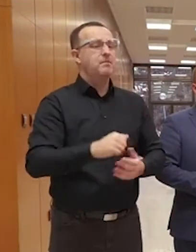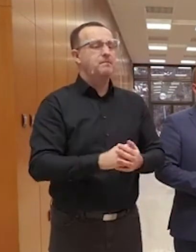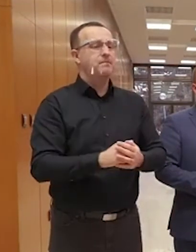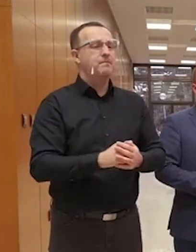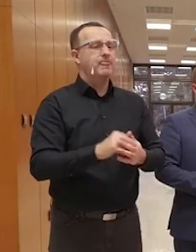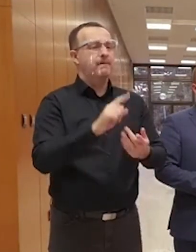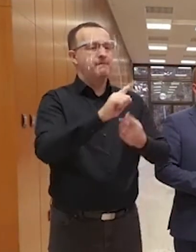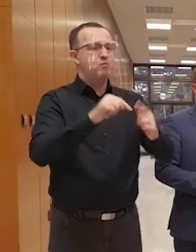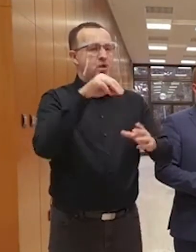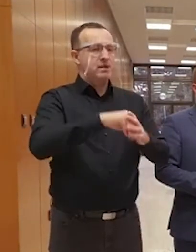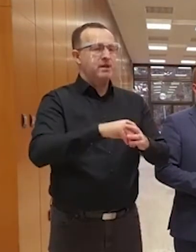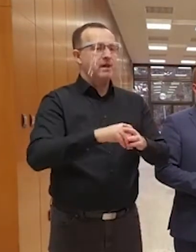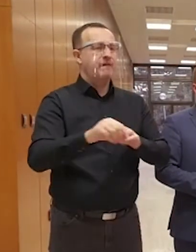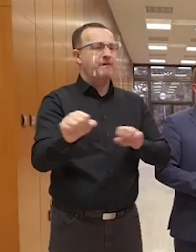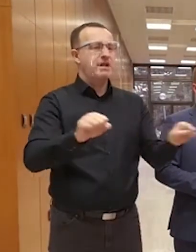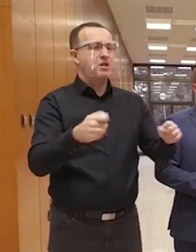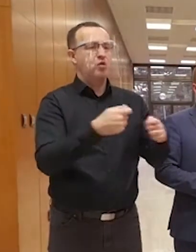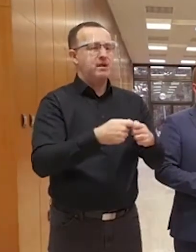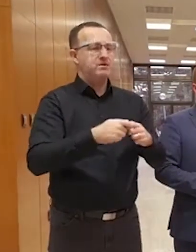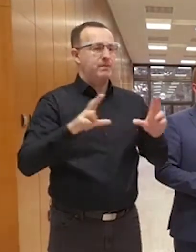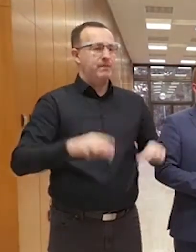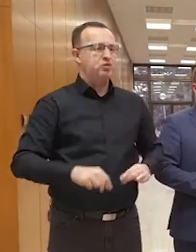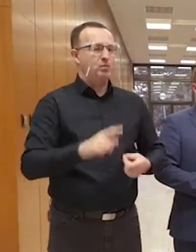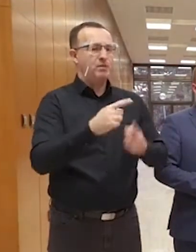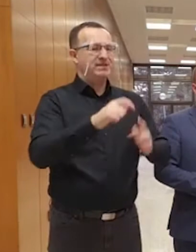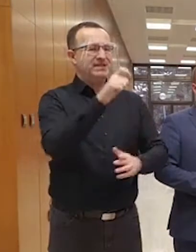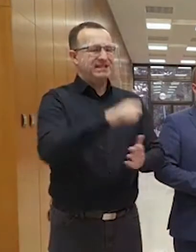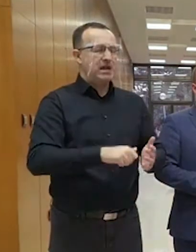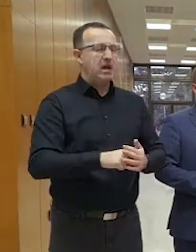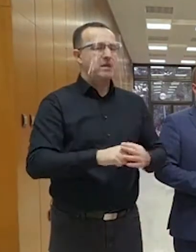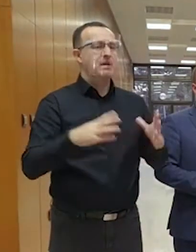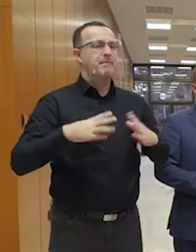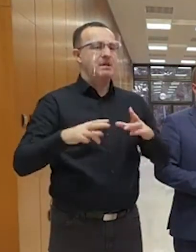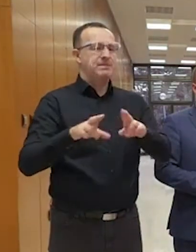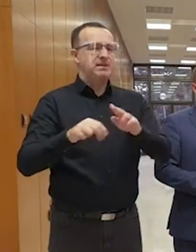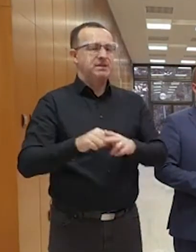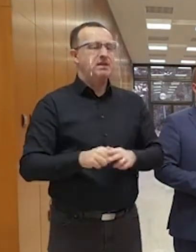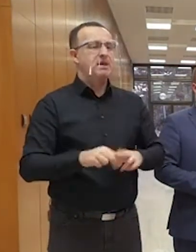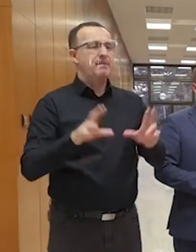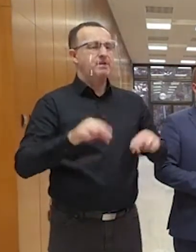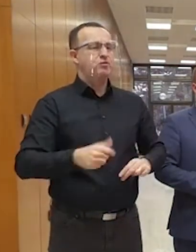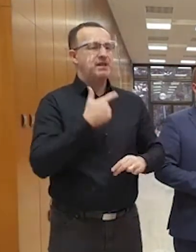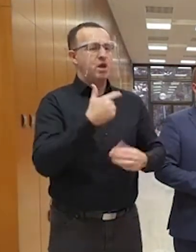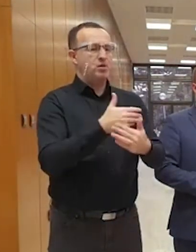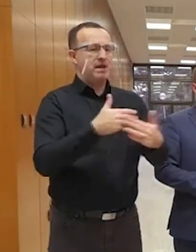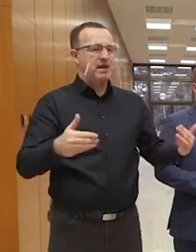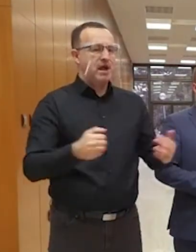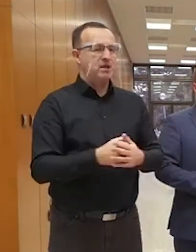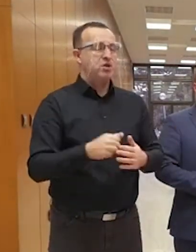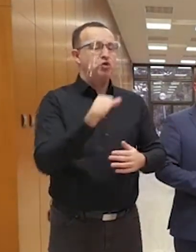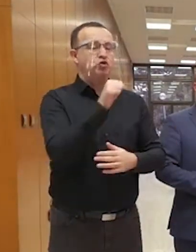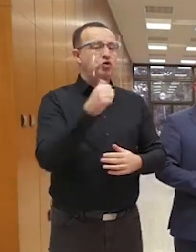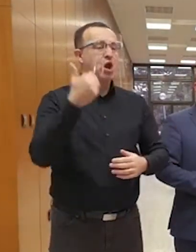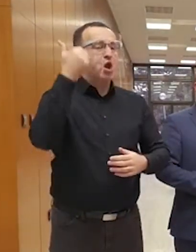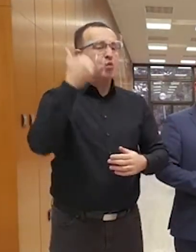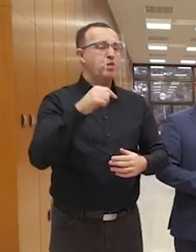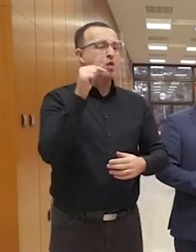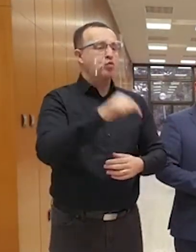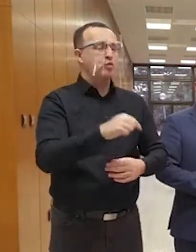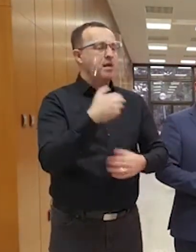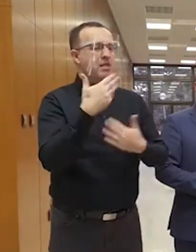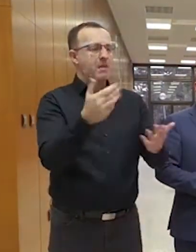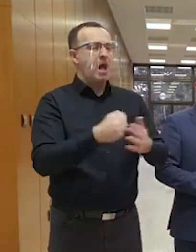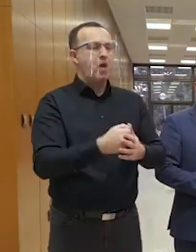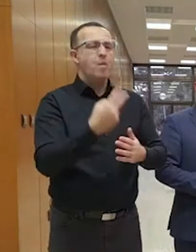po vládnej koalícii, predsedom politických strán, pani prezidentke, predsedovi Národnej rady za to, že občania tu nemajú